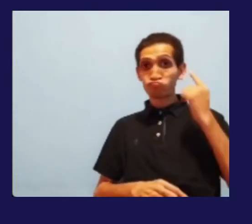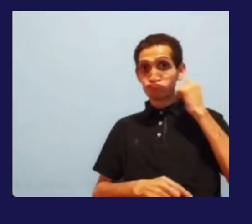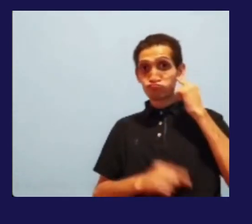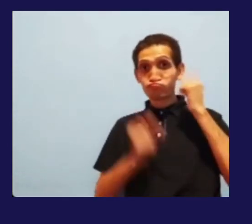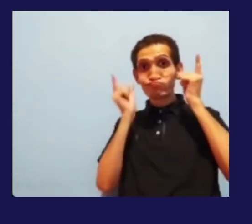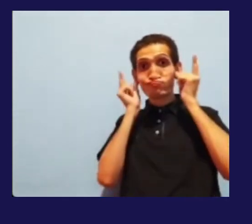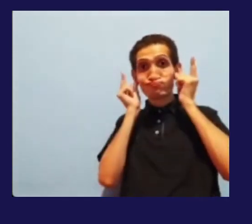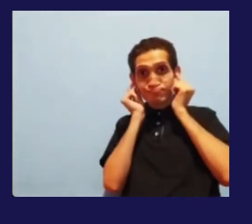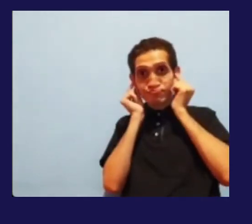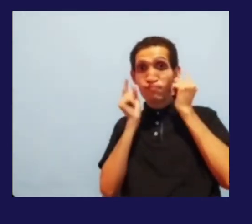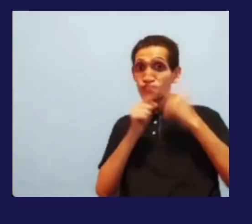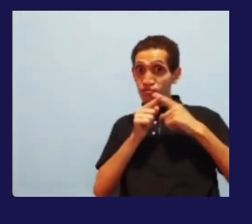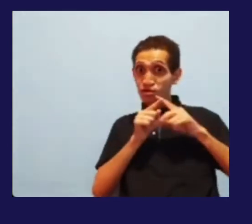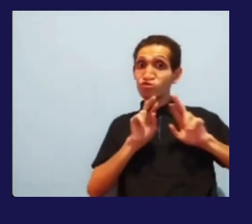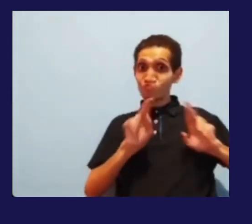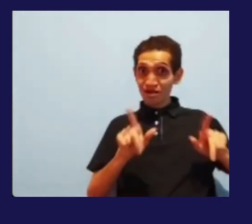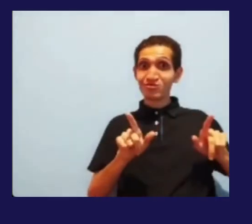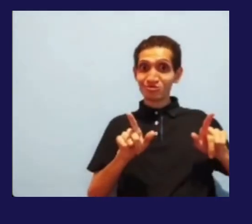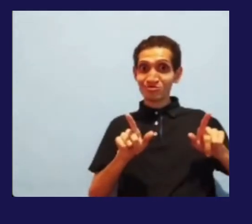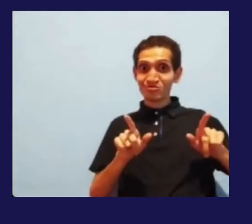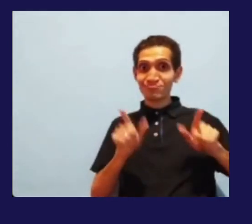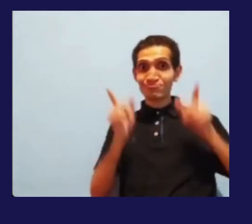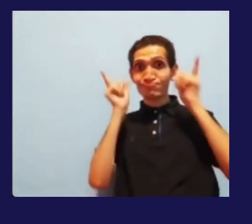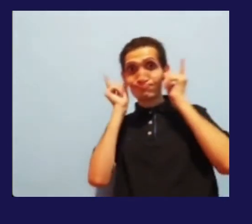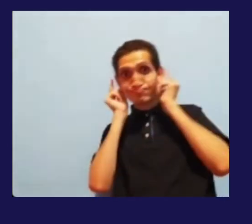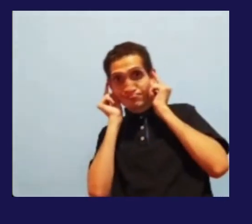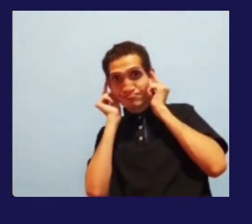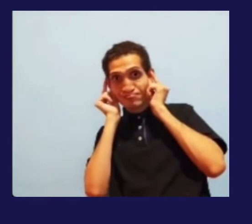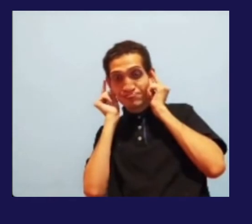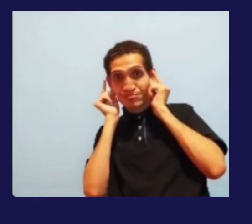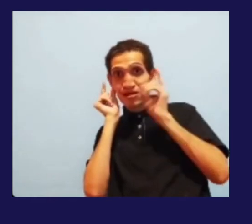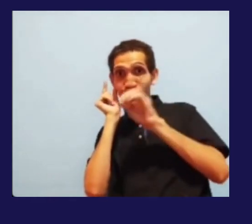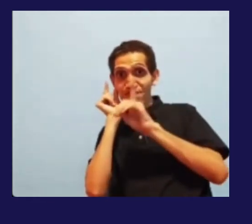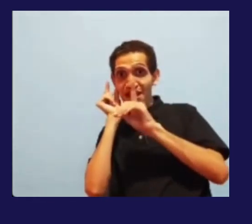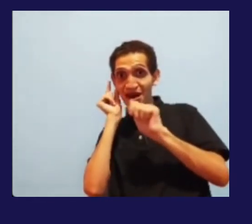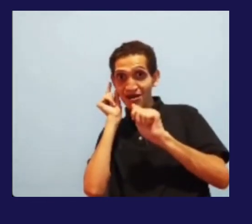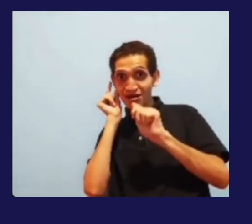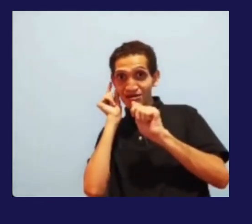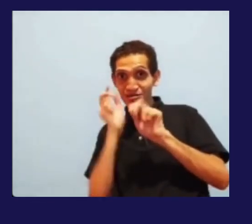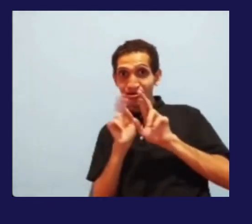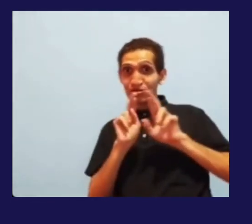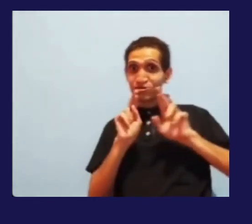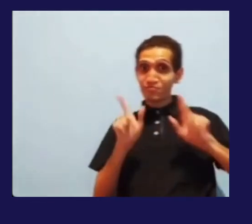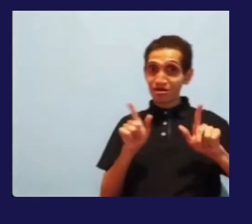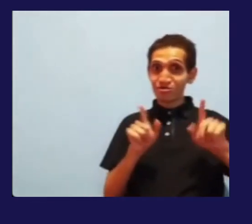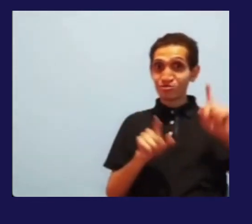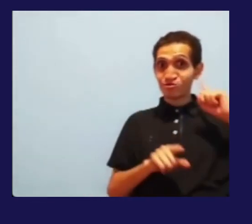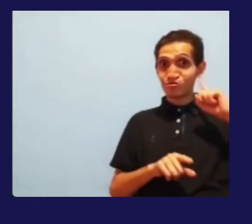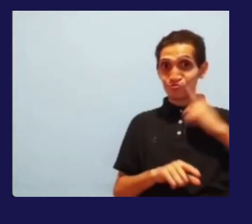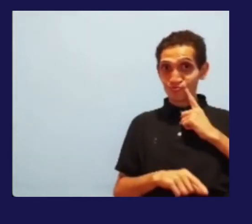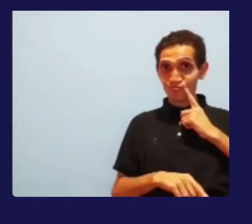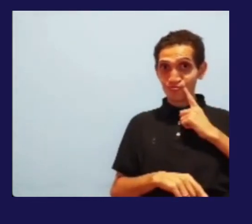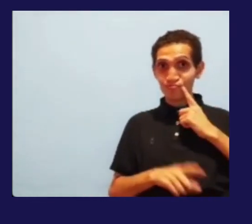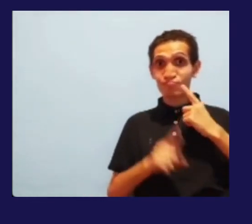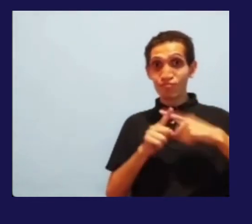diferença, né? A pessoa que tem uma deficiência auditiva, ela tem uma perda de audição.